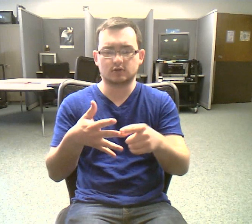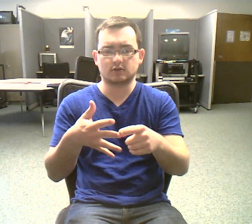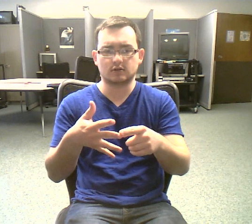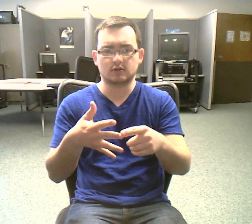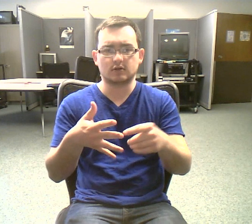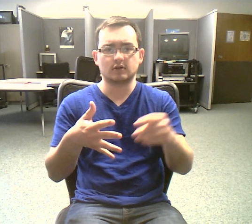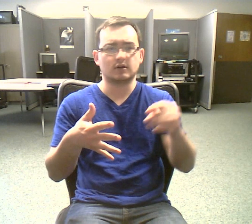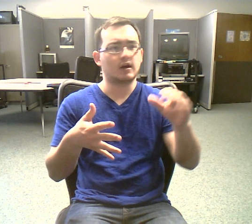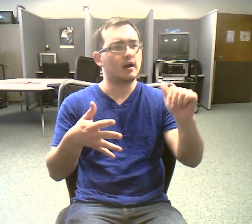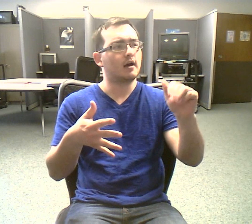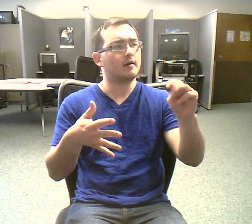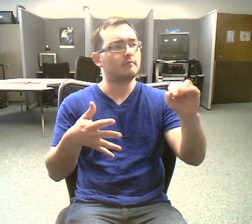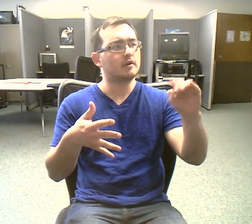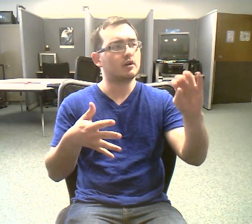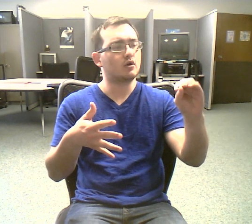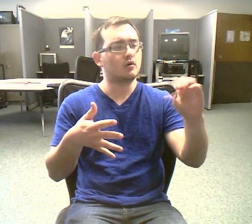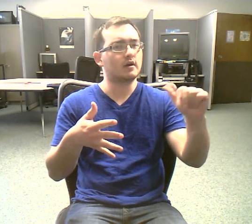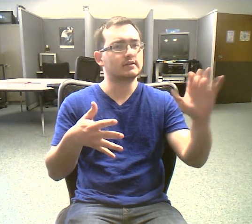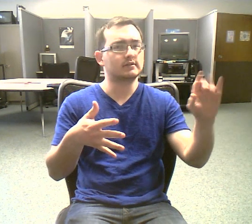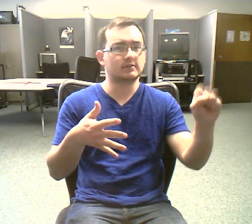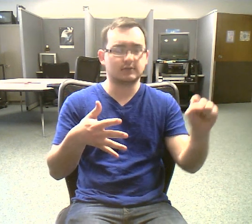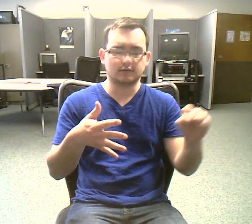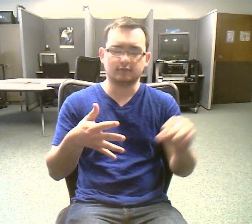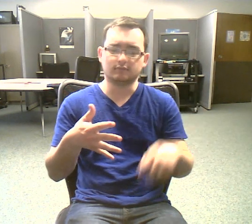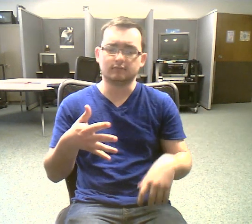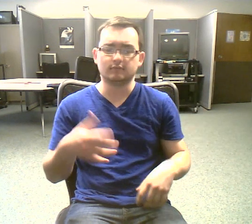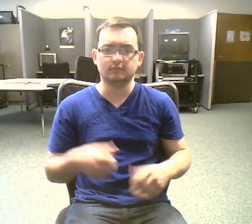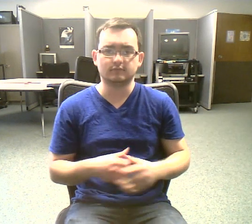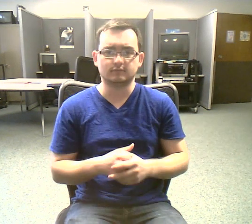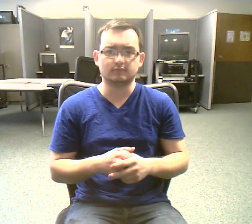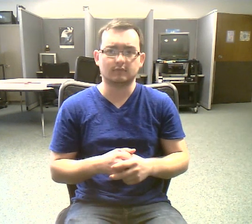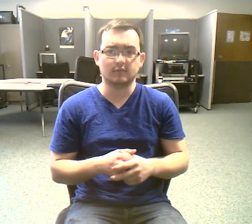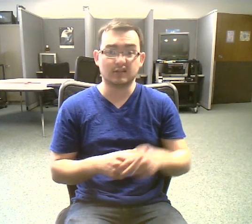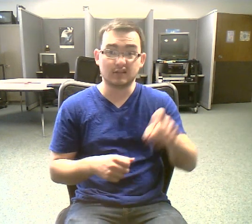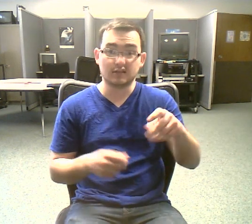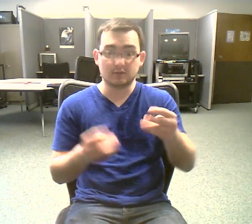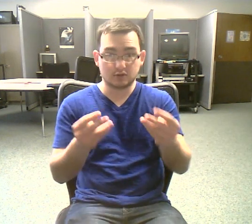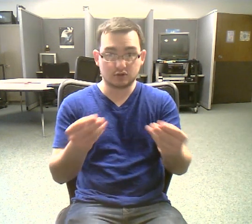also dissolved before they can be taken in by vacuoles and sent out of the cell.